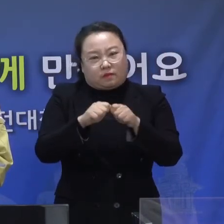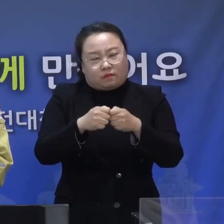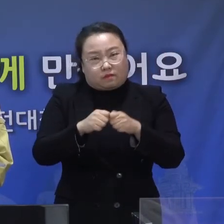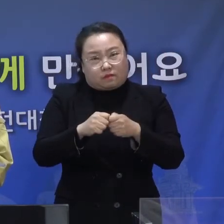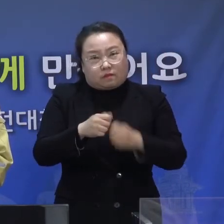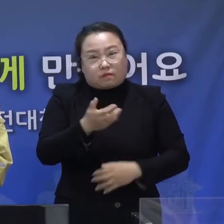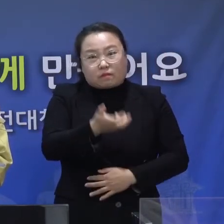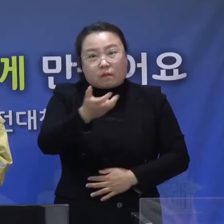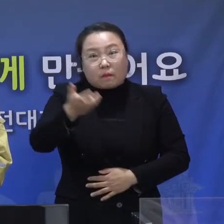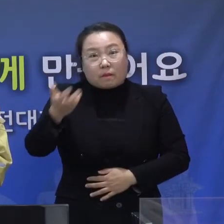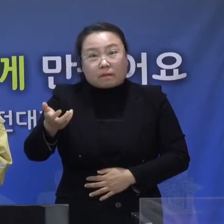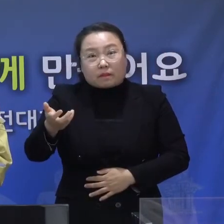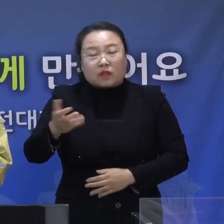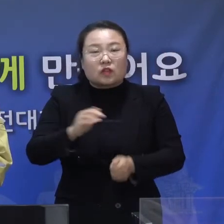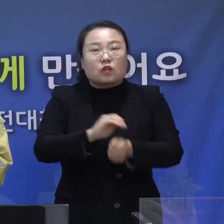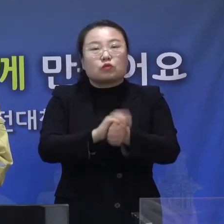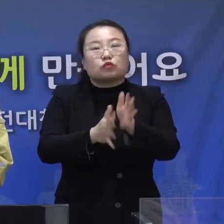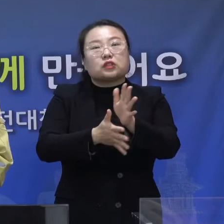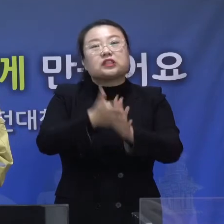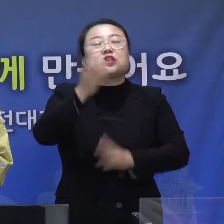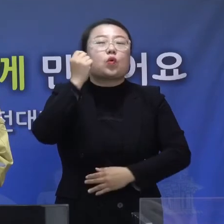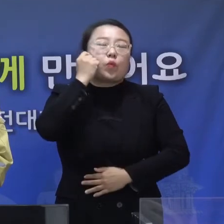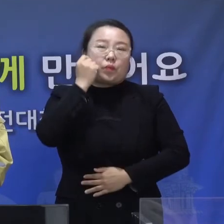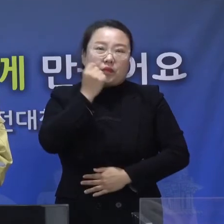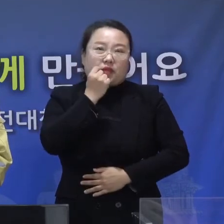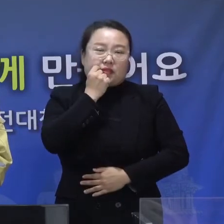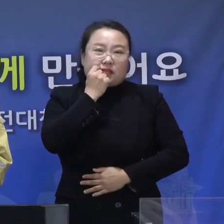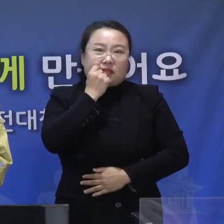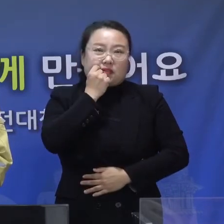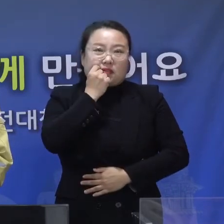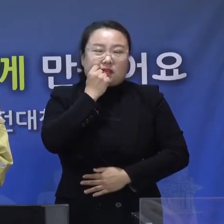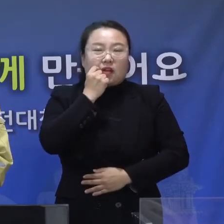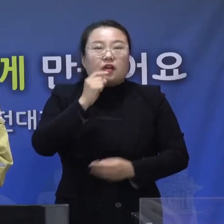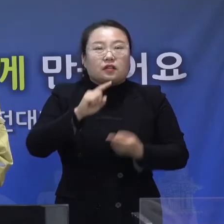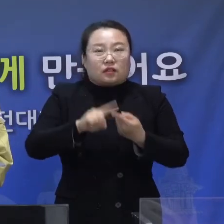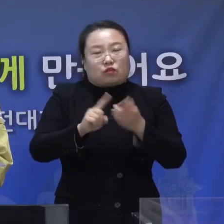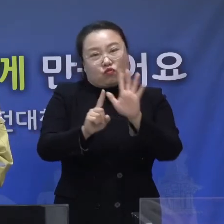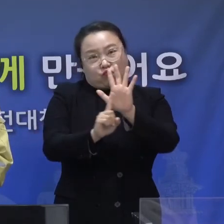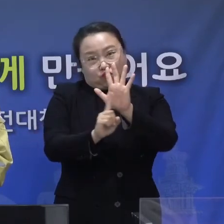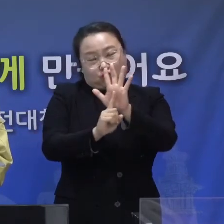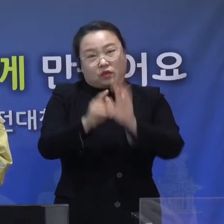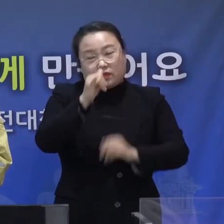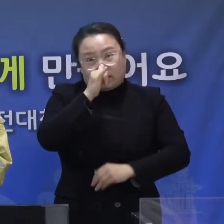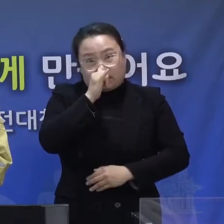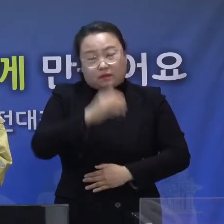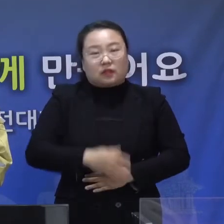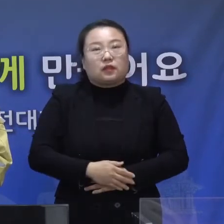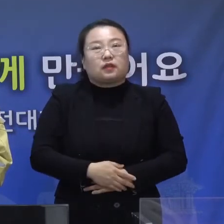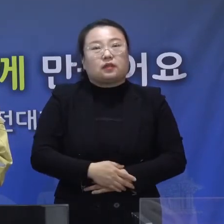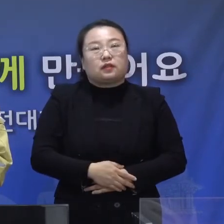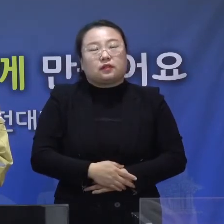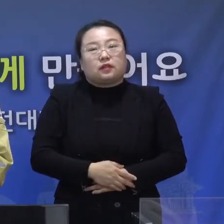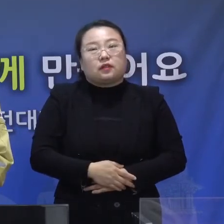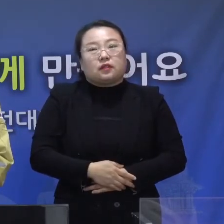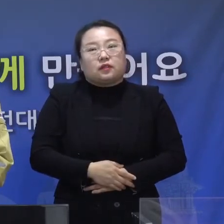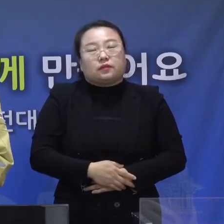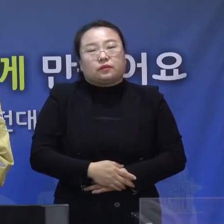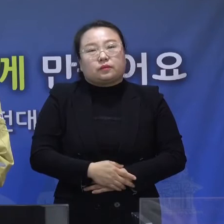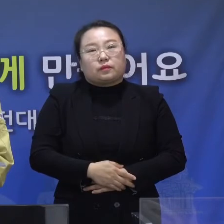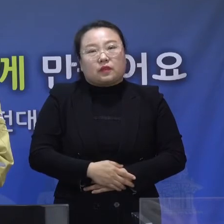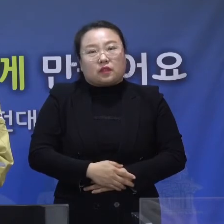대해서는 이미 경주시 홈페이지 및 공식 SNS를 통해 공개하였으므로 참고하여 주시기 바라며